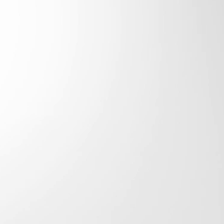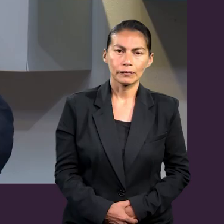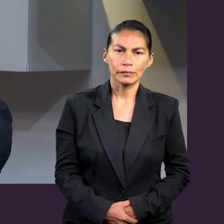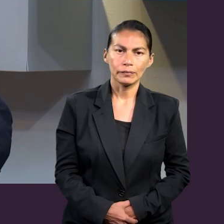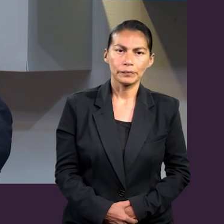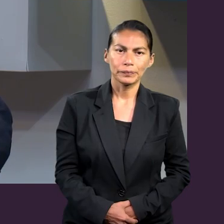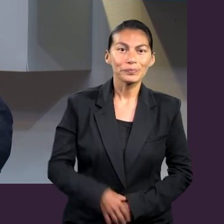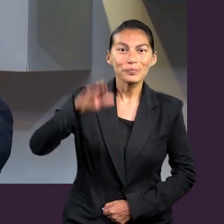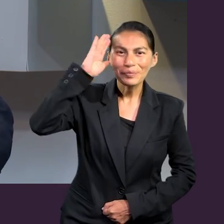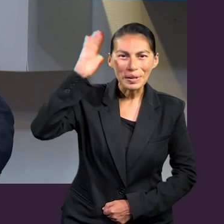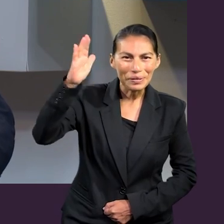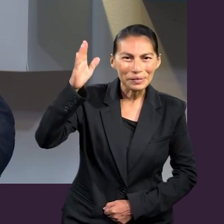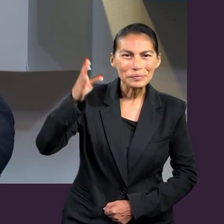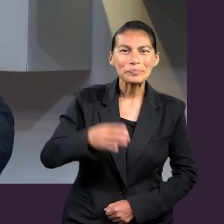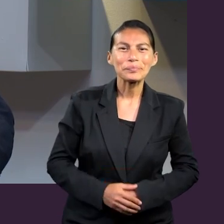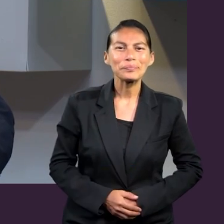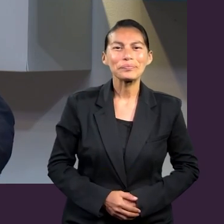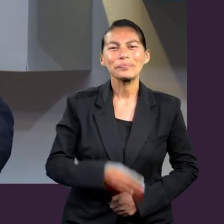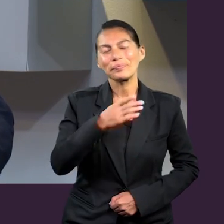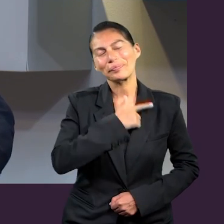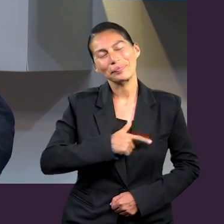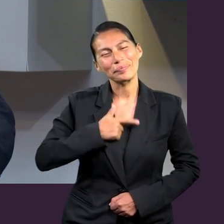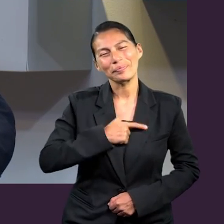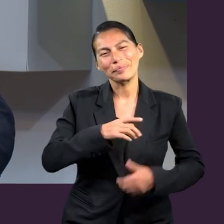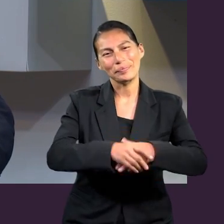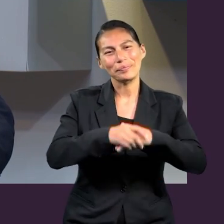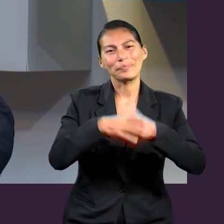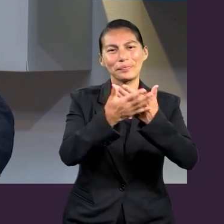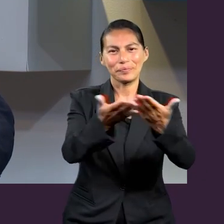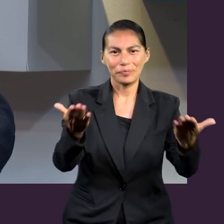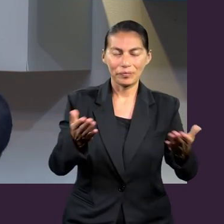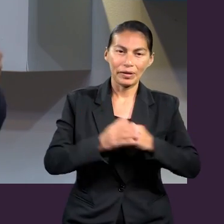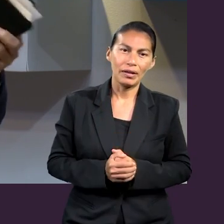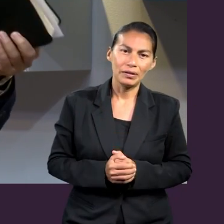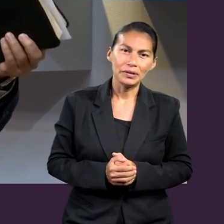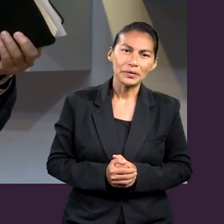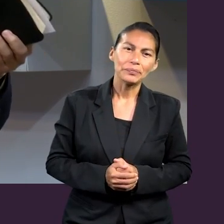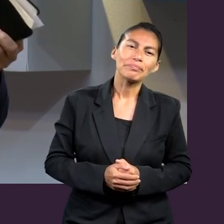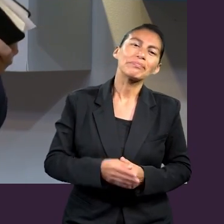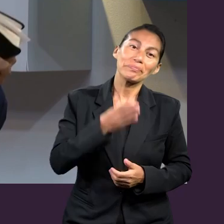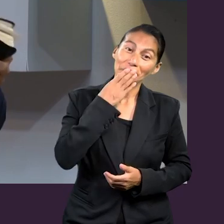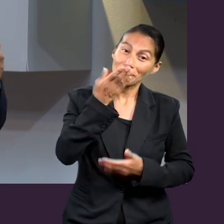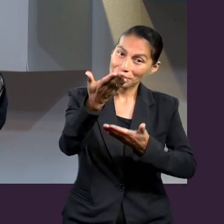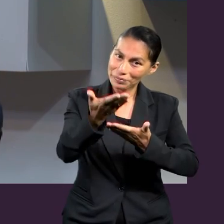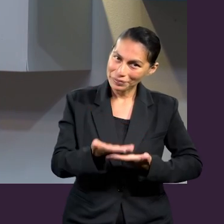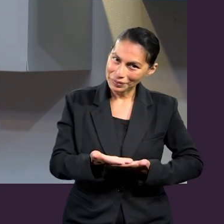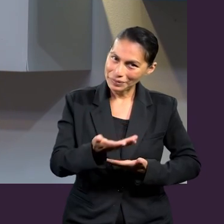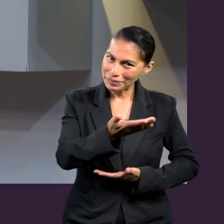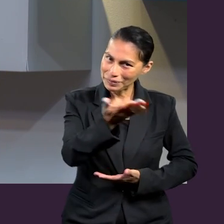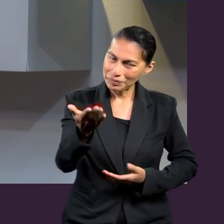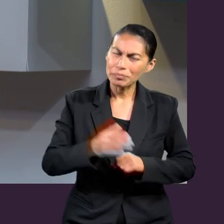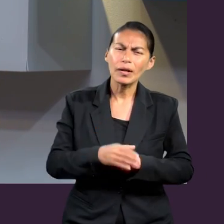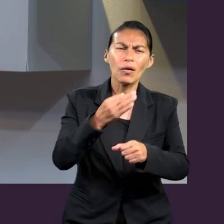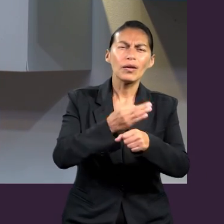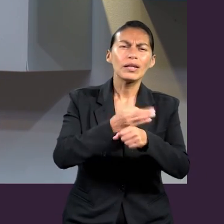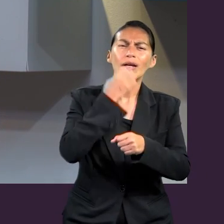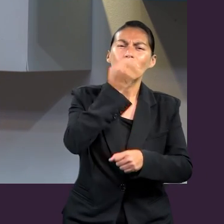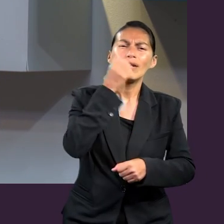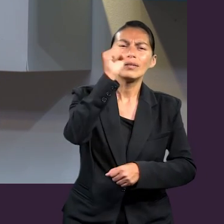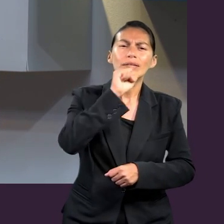Hola, ¿qué tal? Me da mucho gusto saludarlos. Les extiendo una cordial bienvenida al repaso de la lección de Escuela Sabática